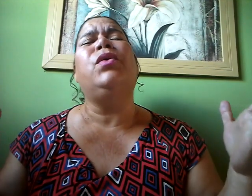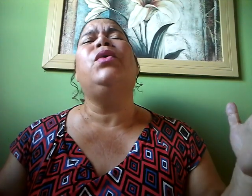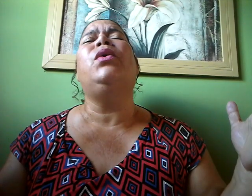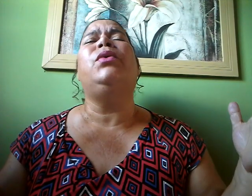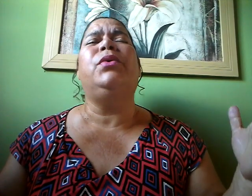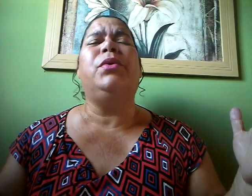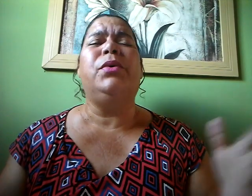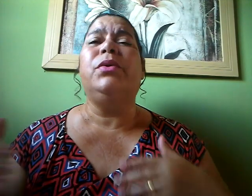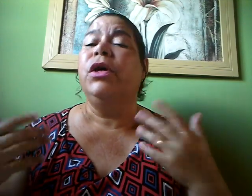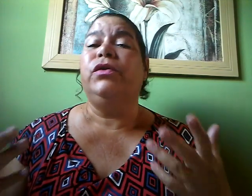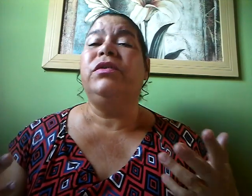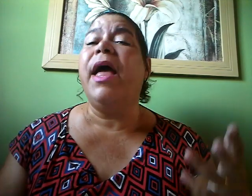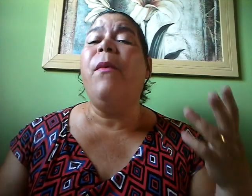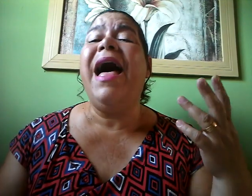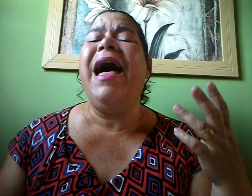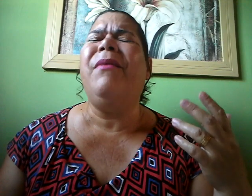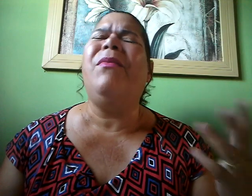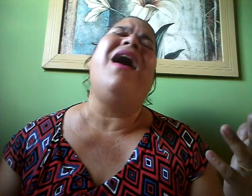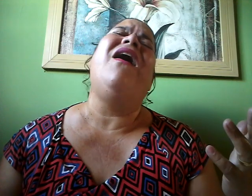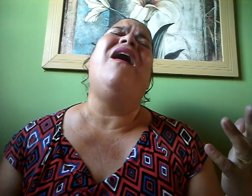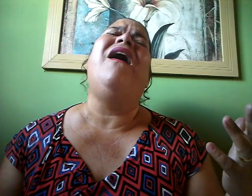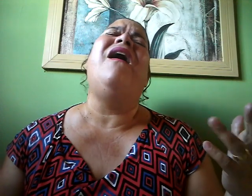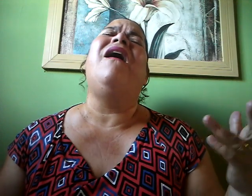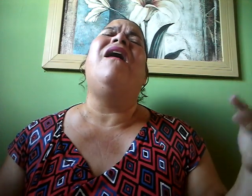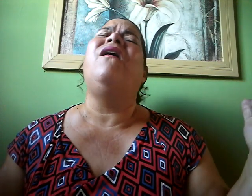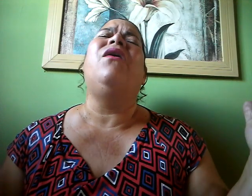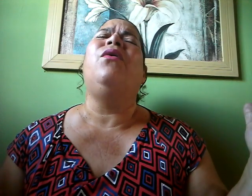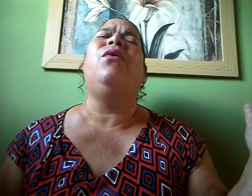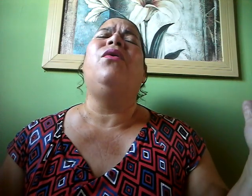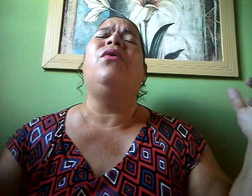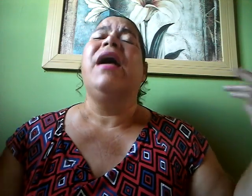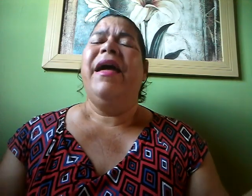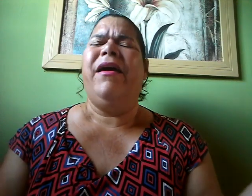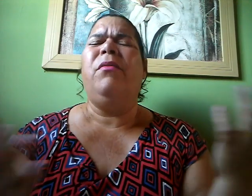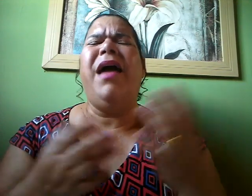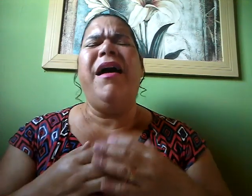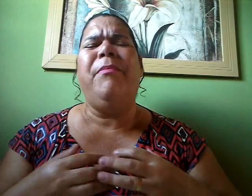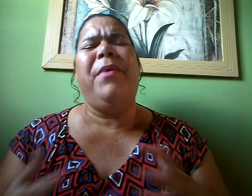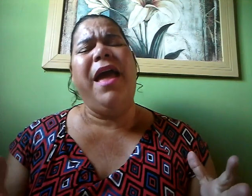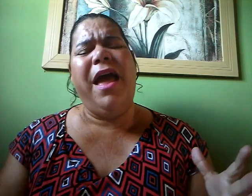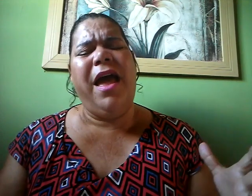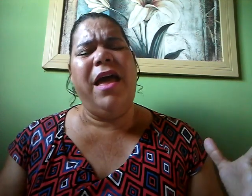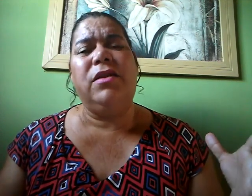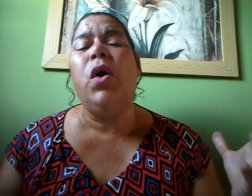Do teu amor Eu me arrependo